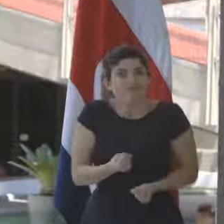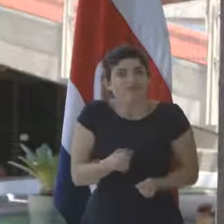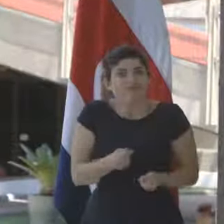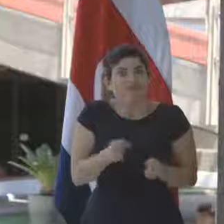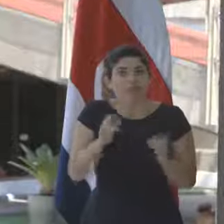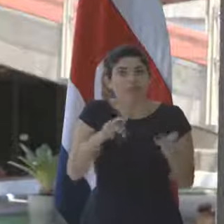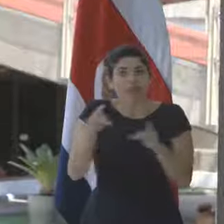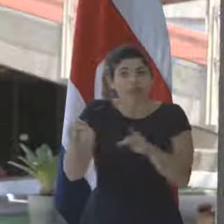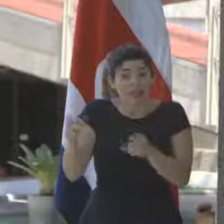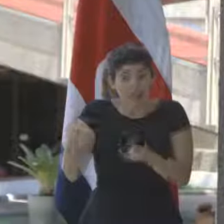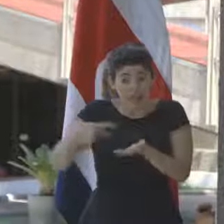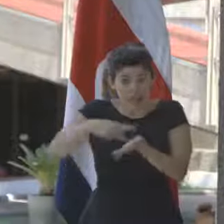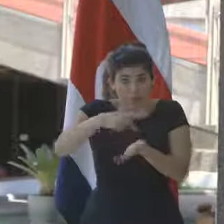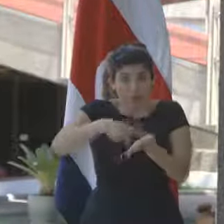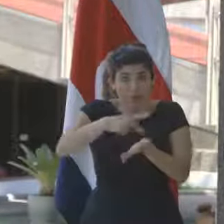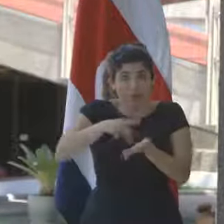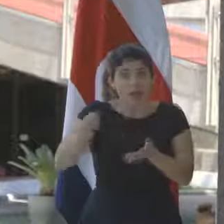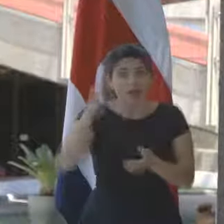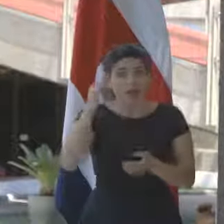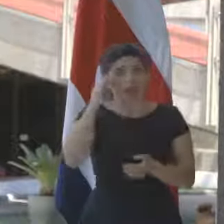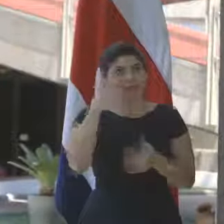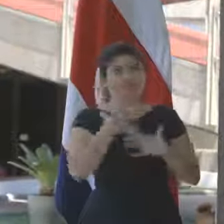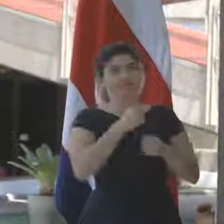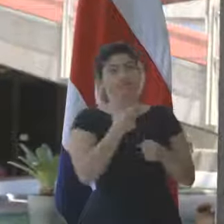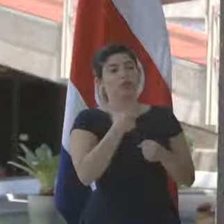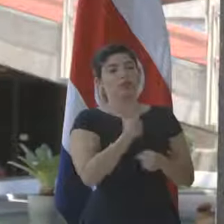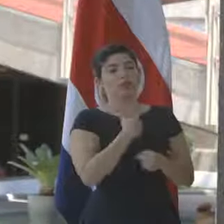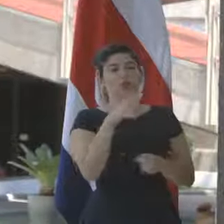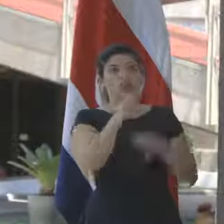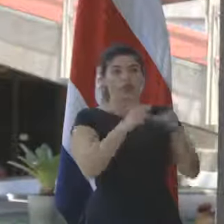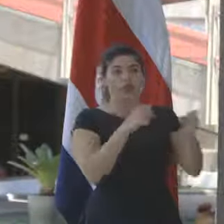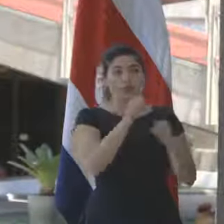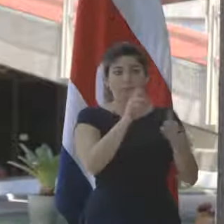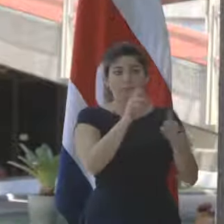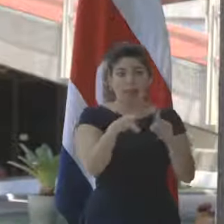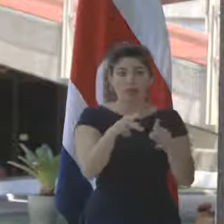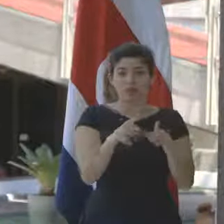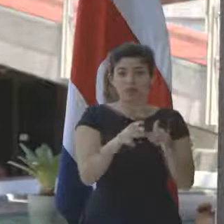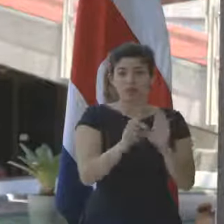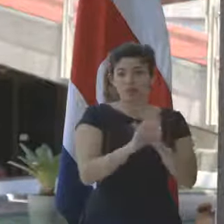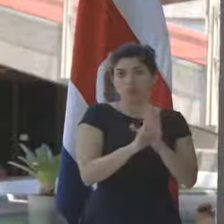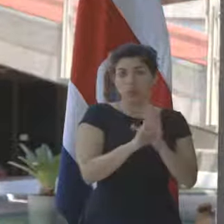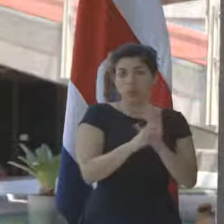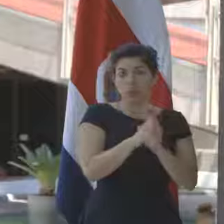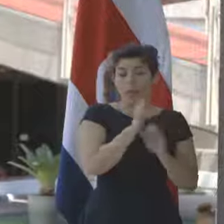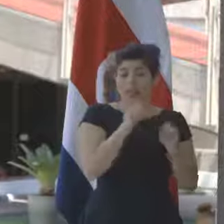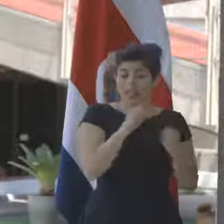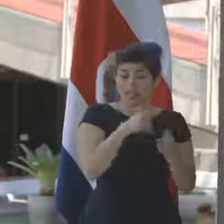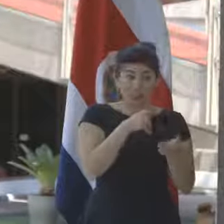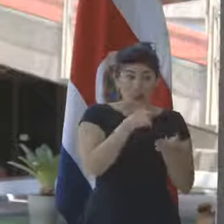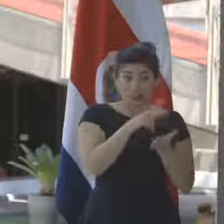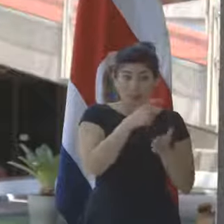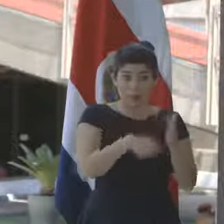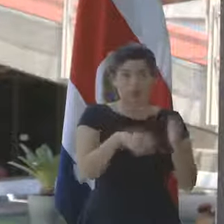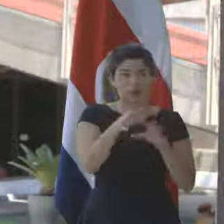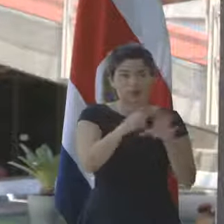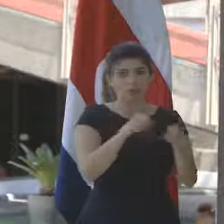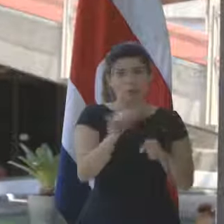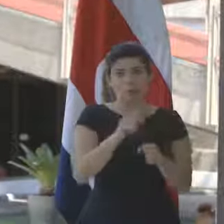que están pagando y que estamos haciendo pagar de manera ejemplarizante a aquellos que va a dar el fisco de nuestra licencia.